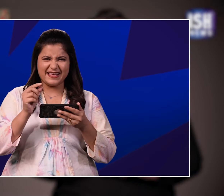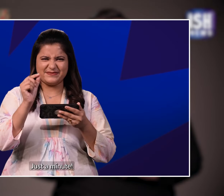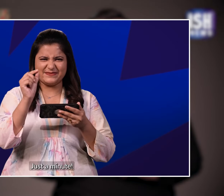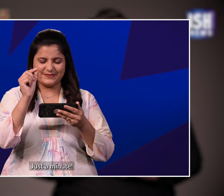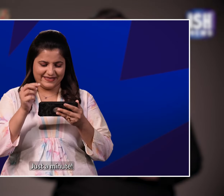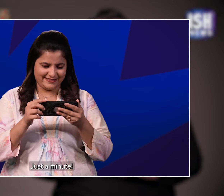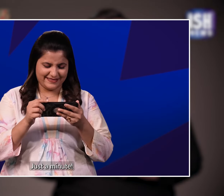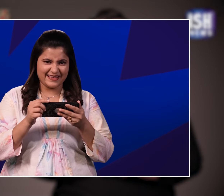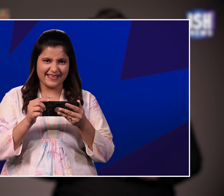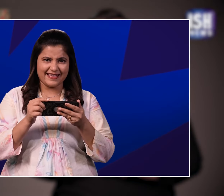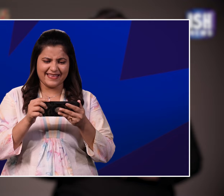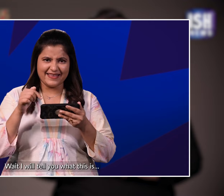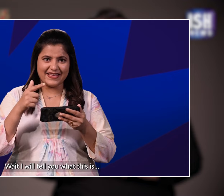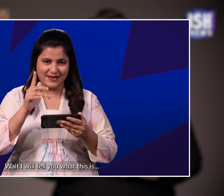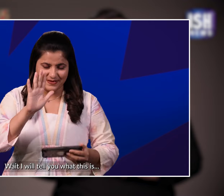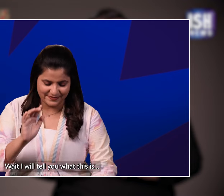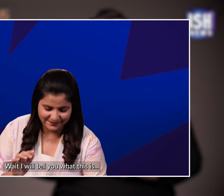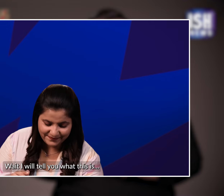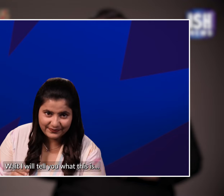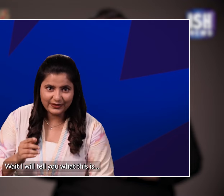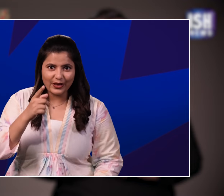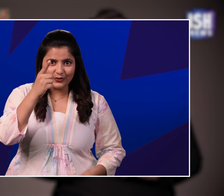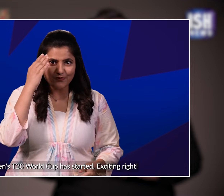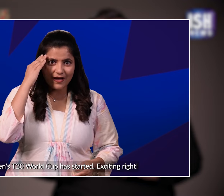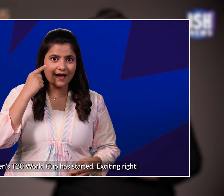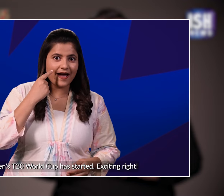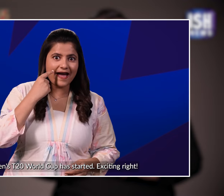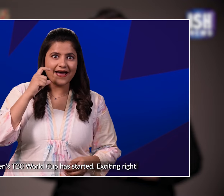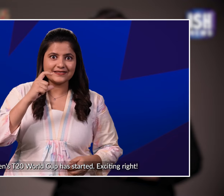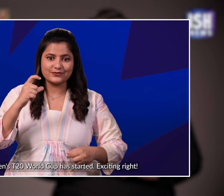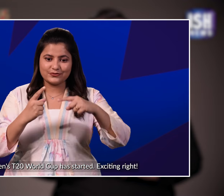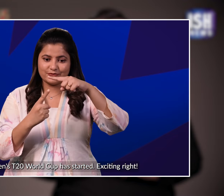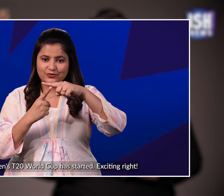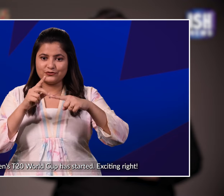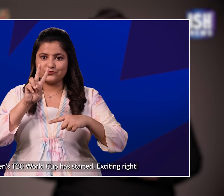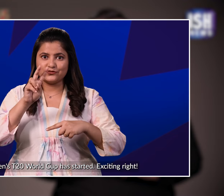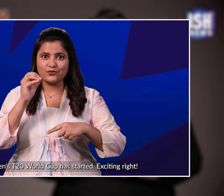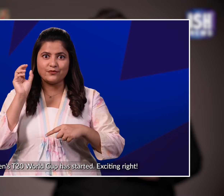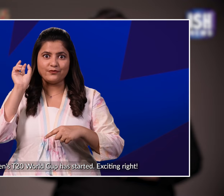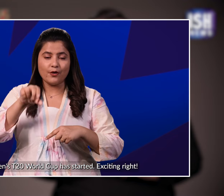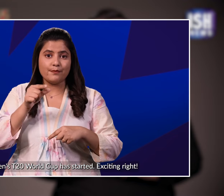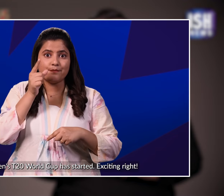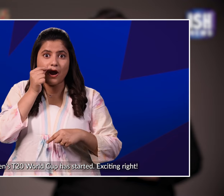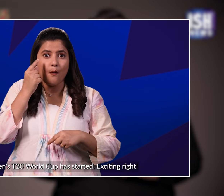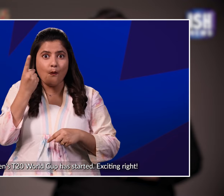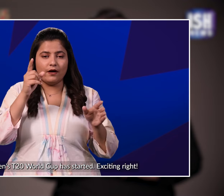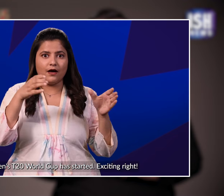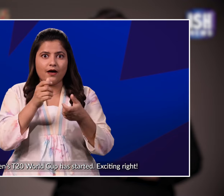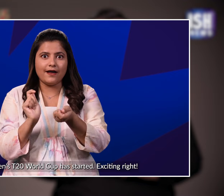Just a minute, wait wait I'll tell you what this is. The ICC's T20 Men's World Cup has